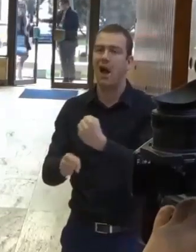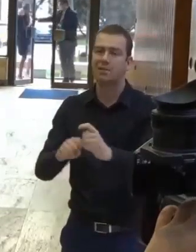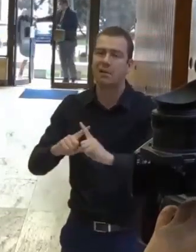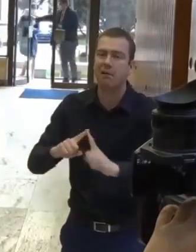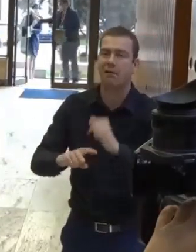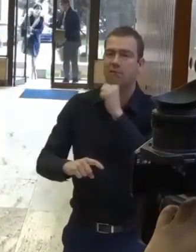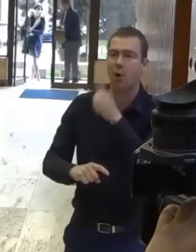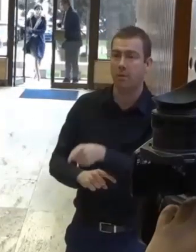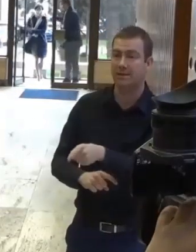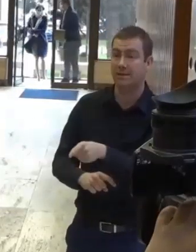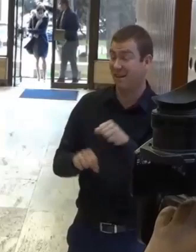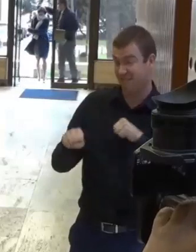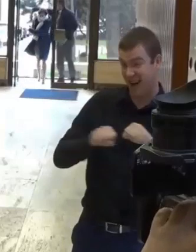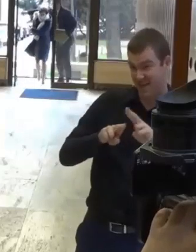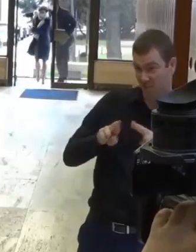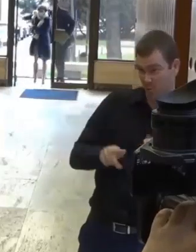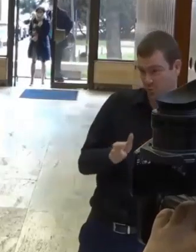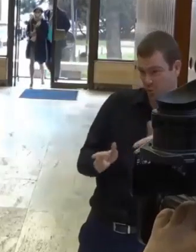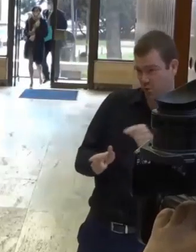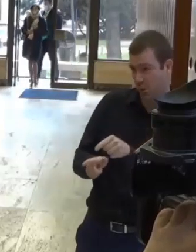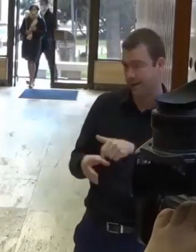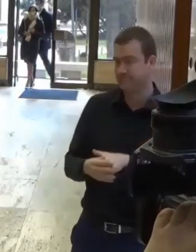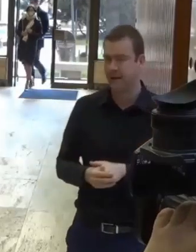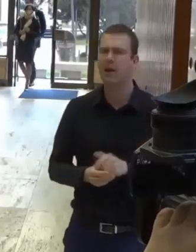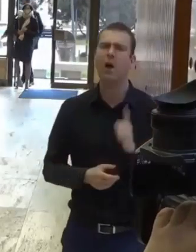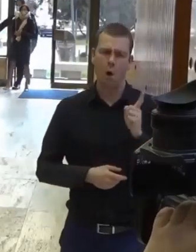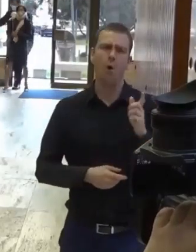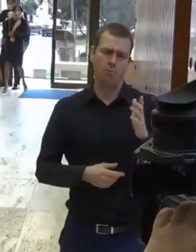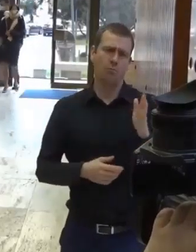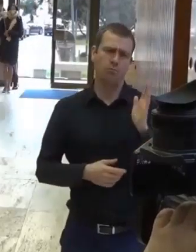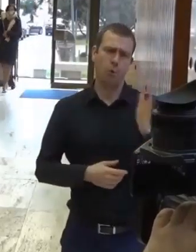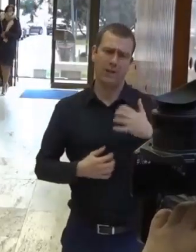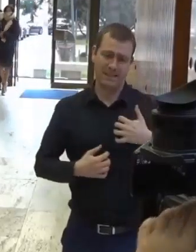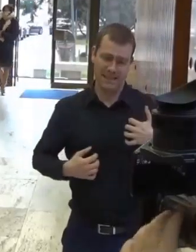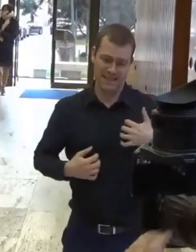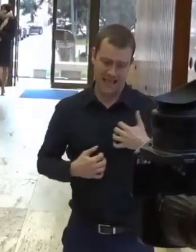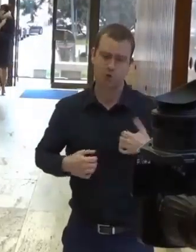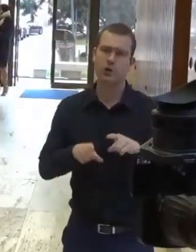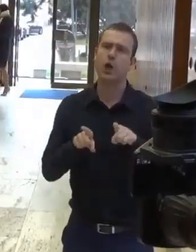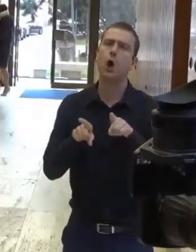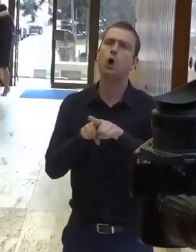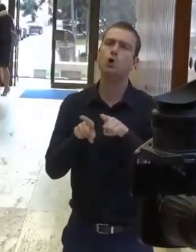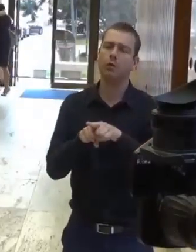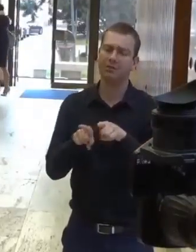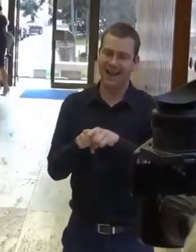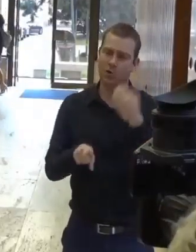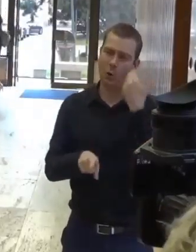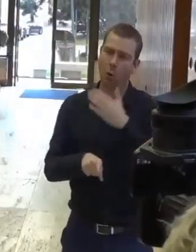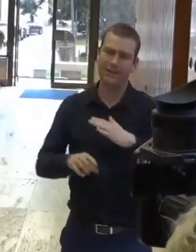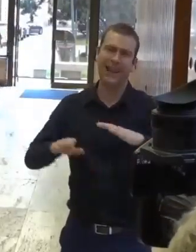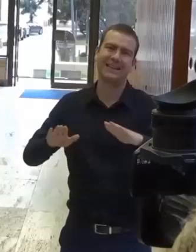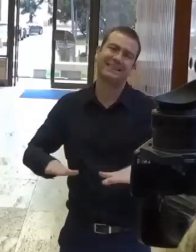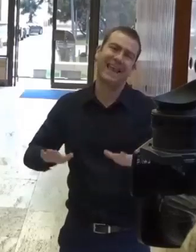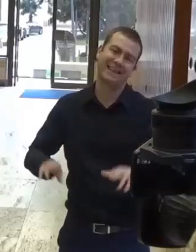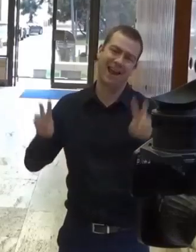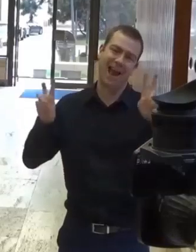Budeme sa snažiť, aby sa peniaze mohli použiť aj na tento účel v rámci operačného programu Ľudské zdroje.